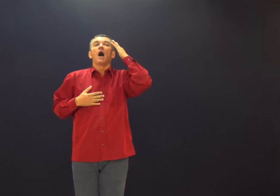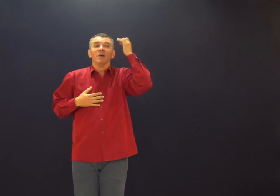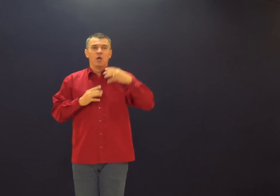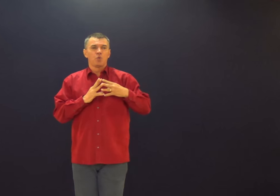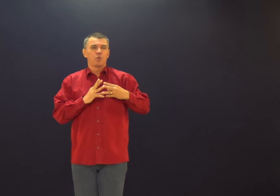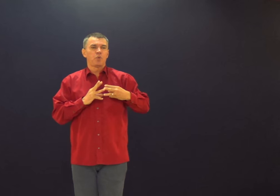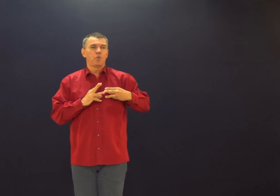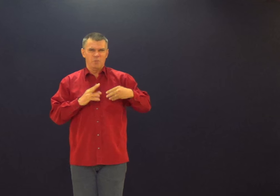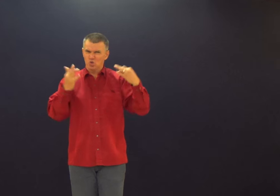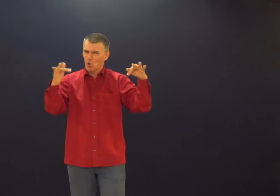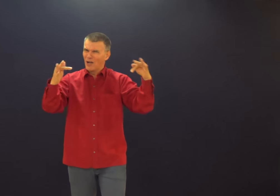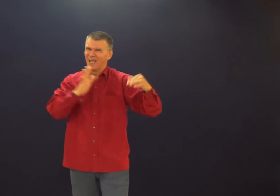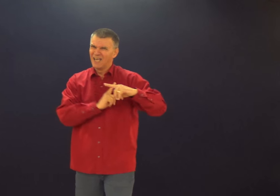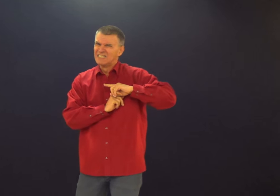as coisas não podem chegar até você.